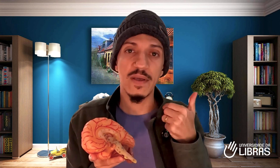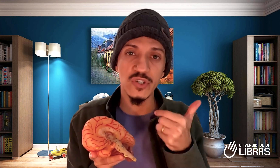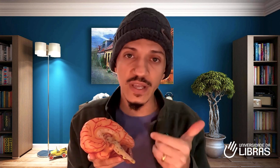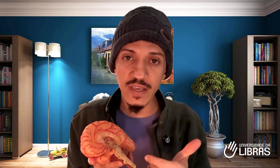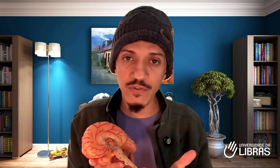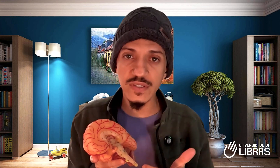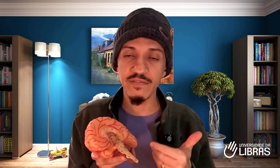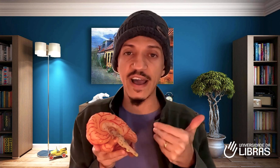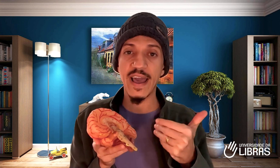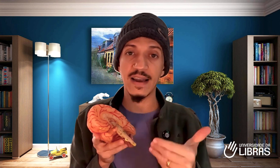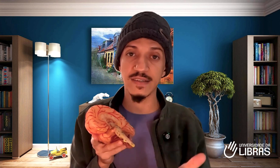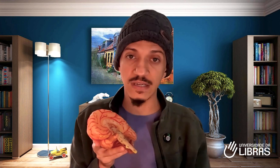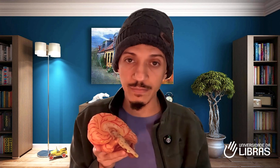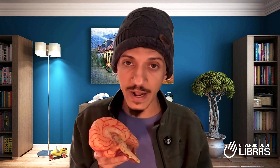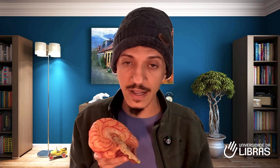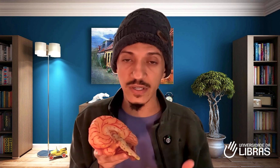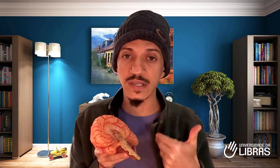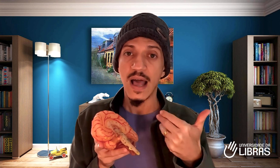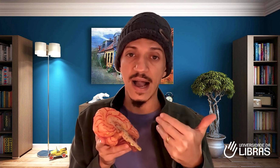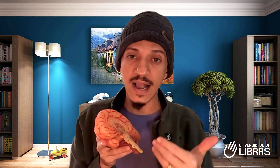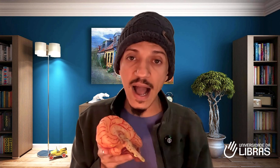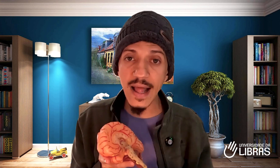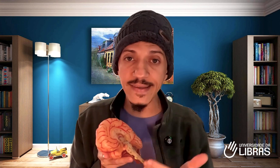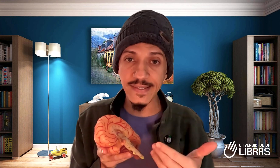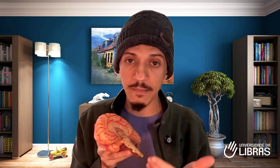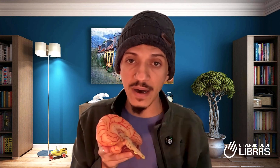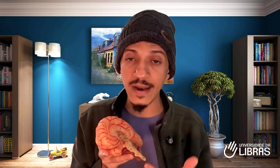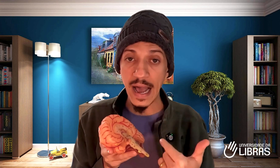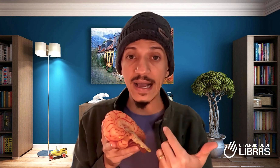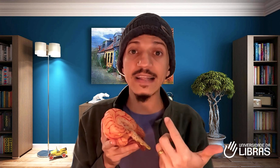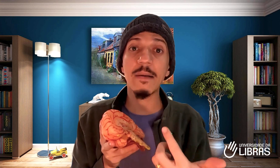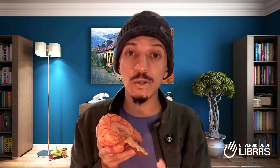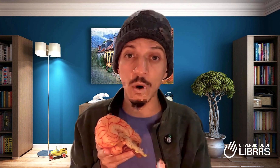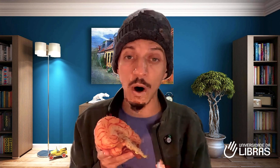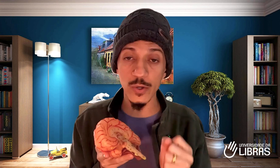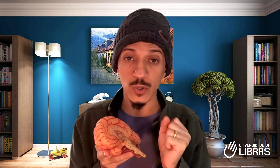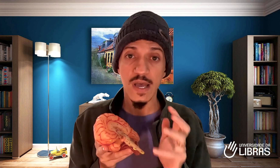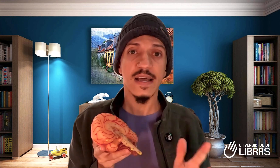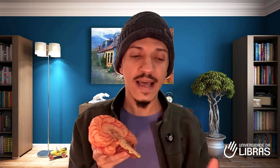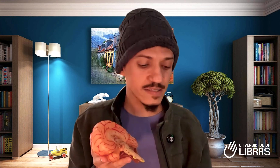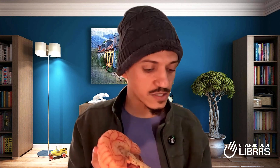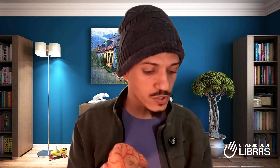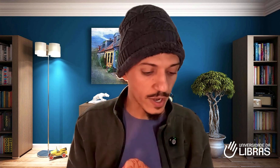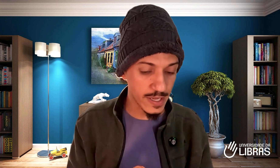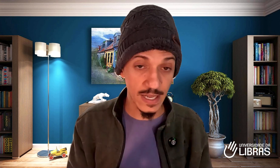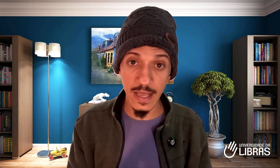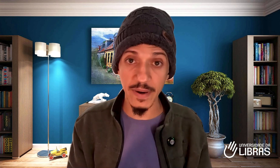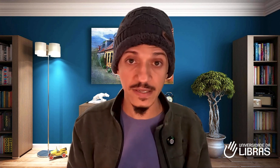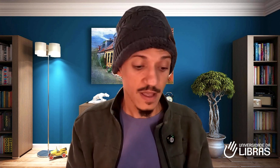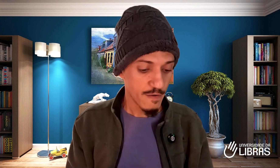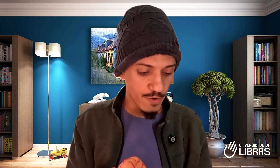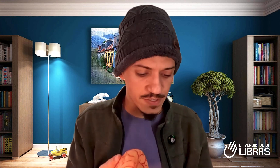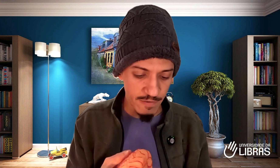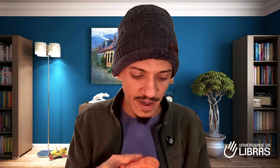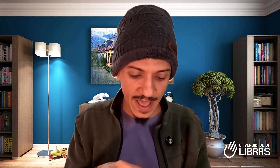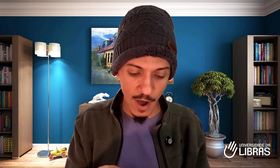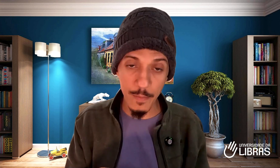em que você vai realizando as práticas, a cada semana, a cada episódio dessas histórias em Libras, você vai realmente